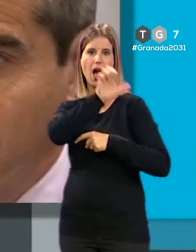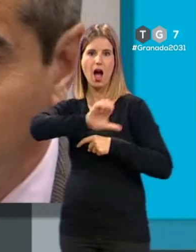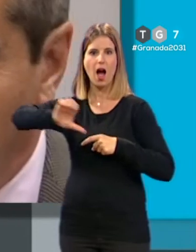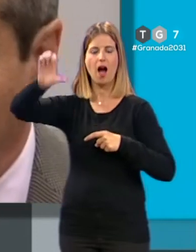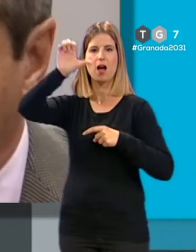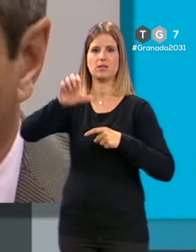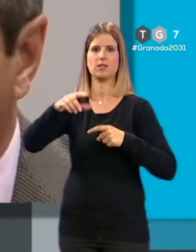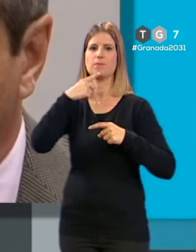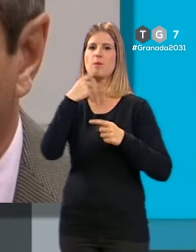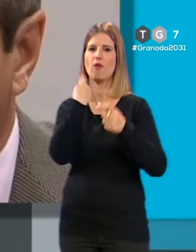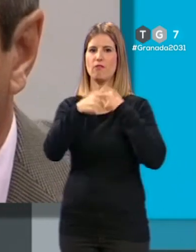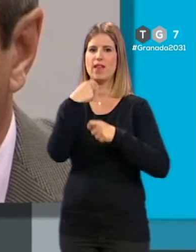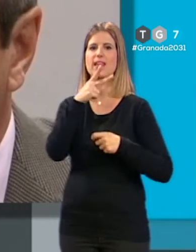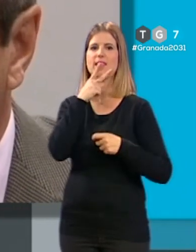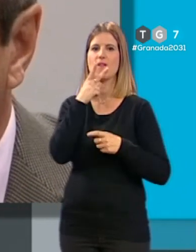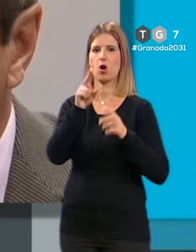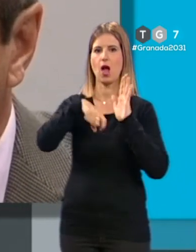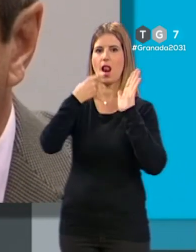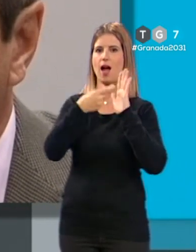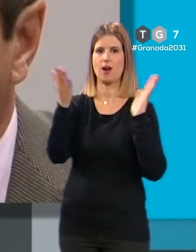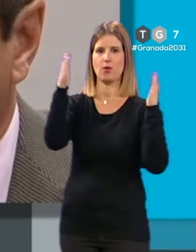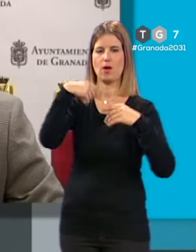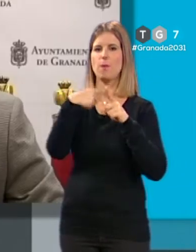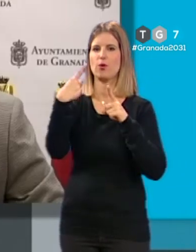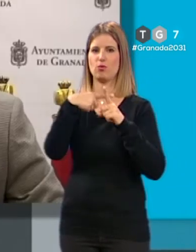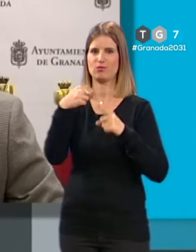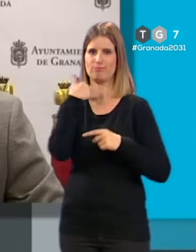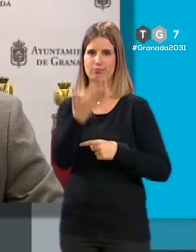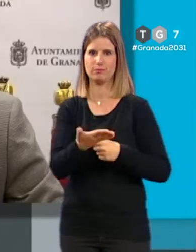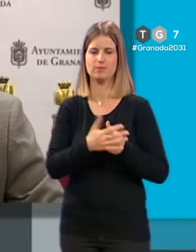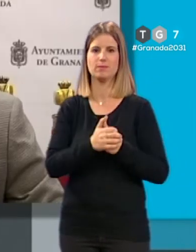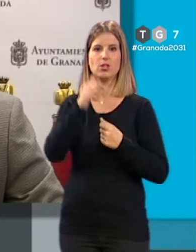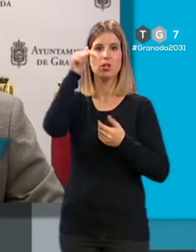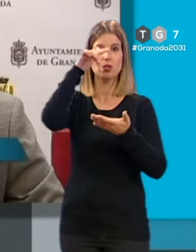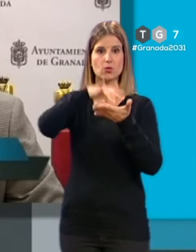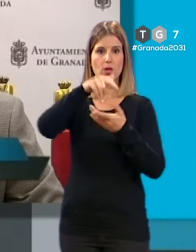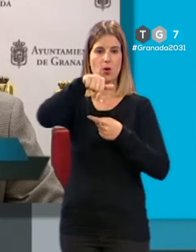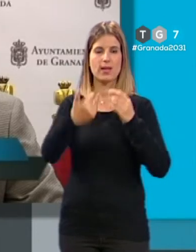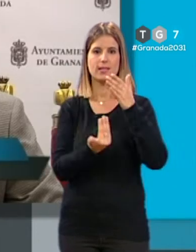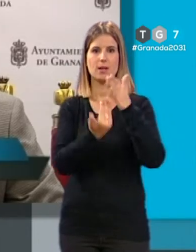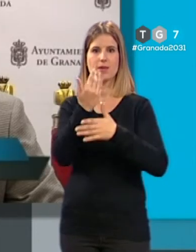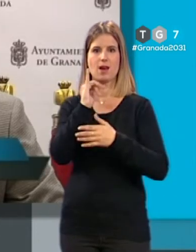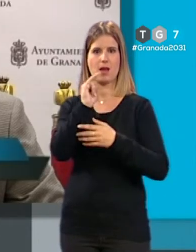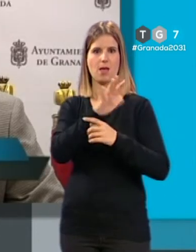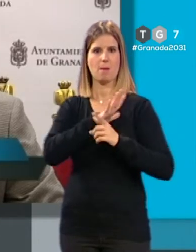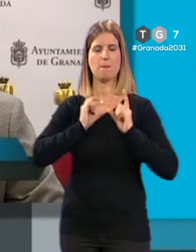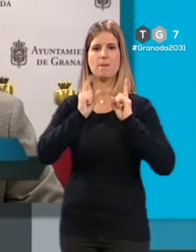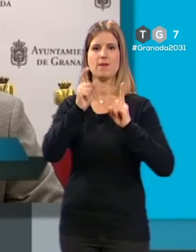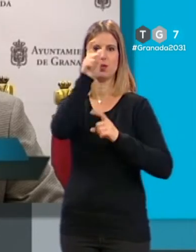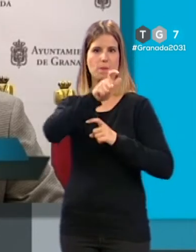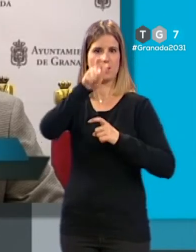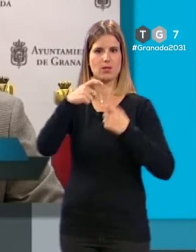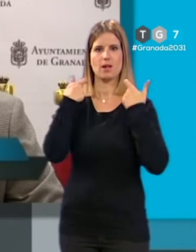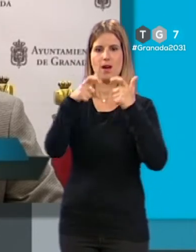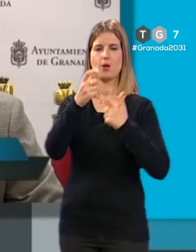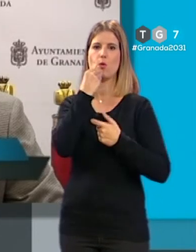tabaco de manera ilegal así como productos en mal estado. Hoy, en esta mañana, está previsto que personal del área